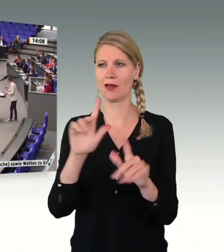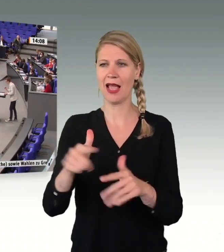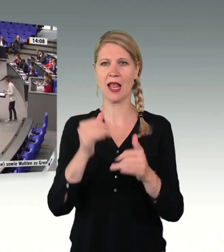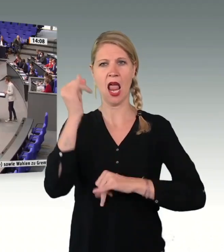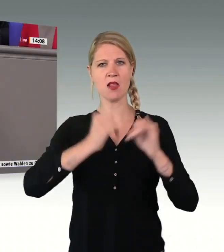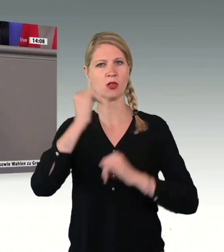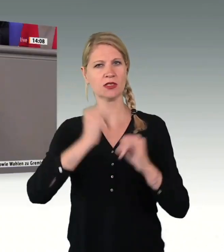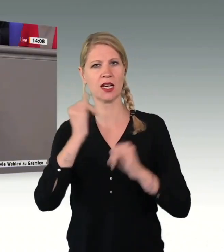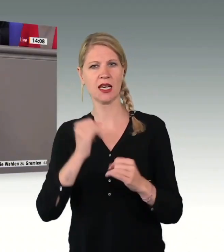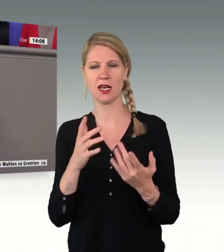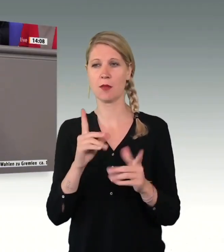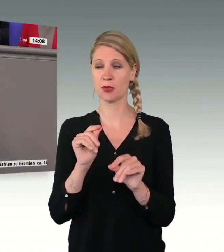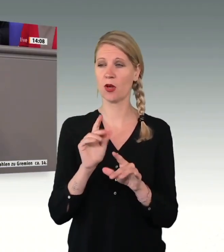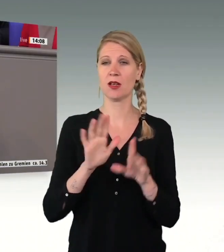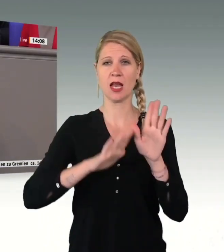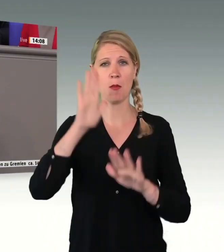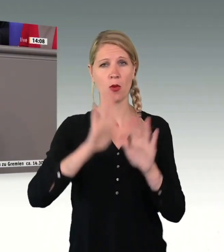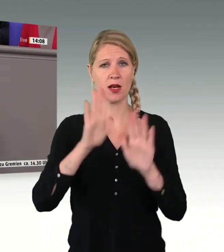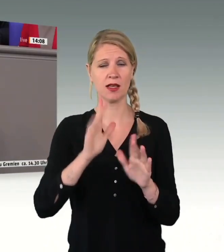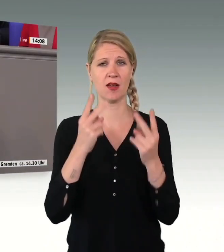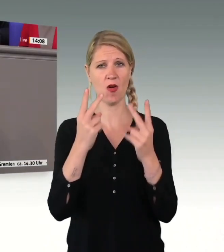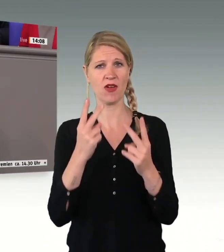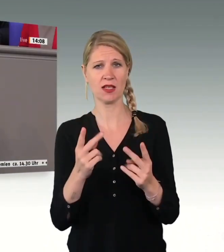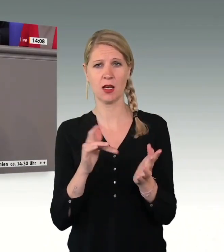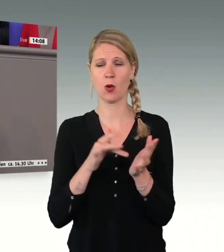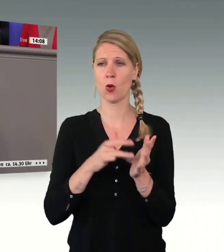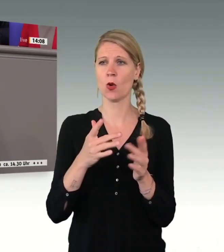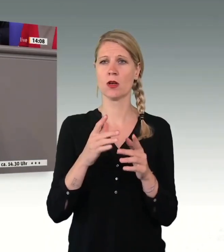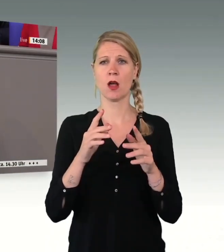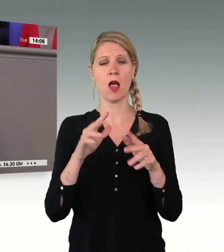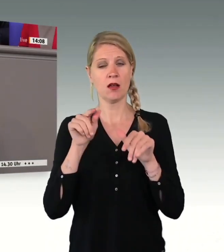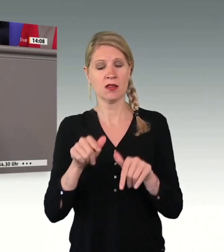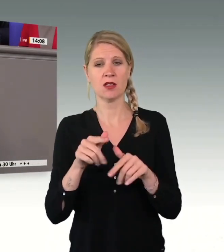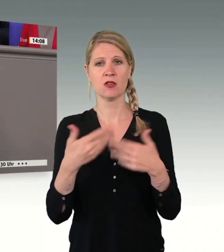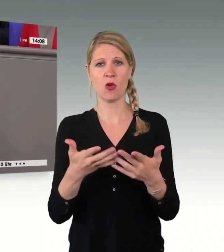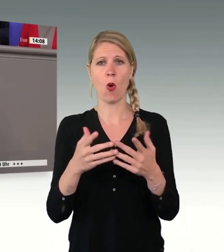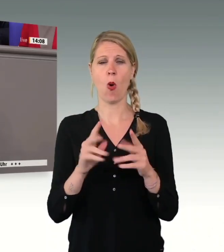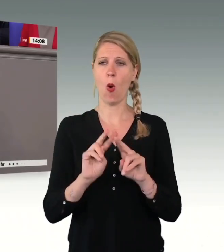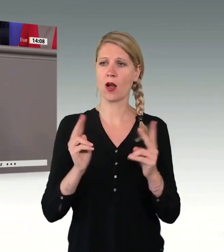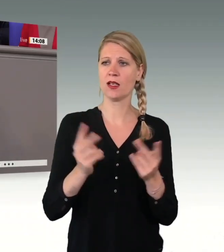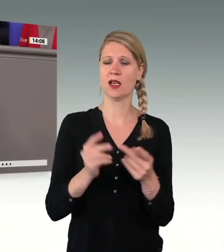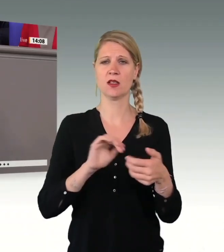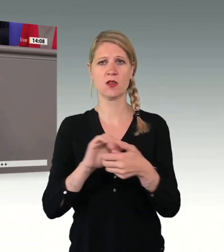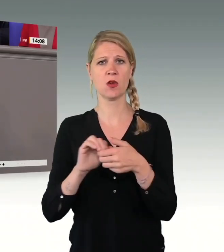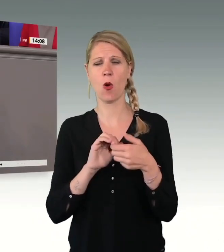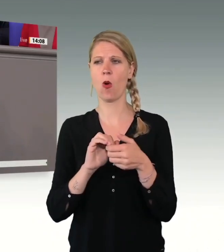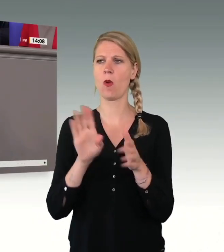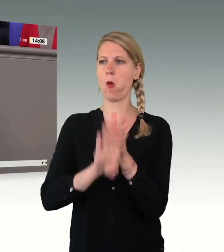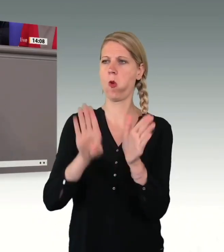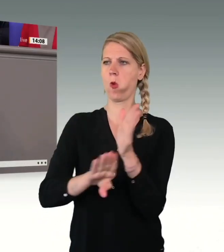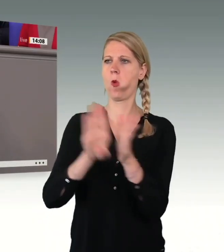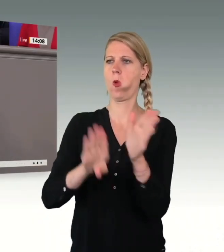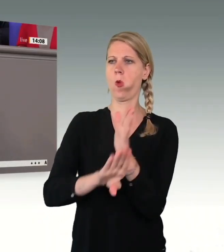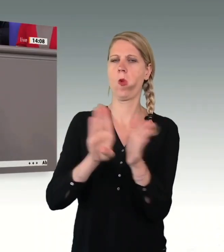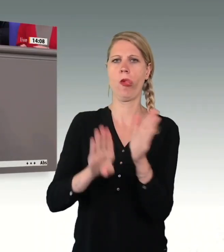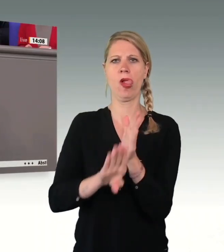allem demokratierelevant. Denn jede Diffamierung von Organisationen wie Pro Asyl ist nicht nur eine Verhöhnung der Brutalität, denen